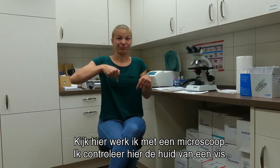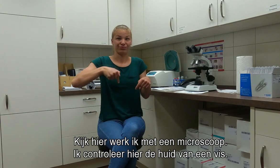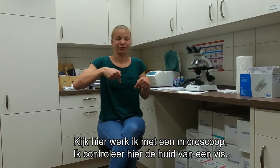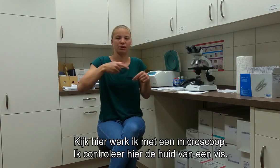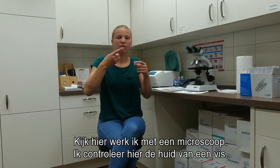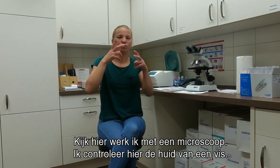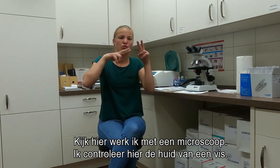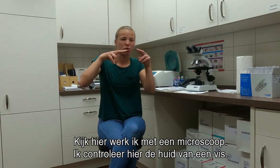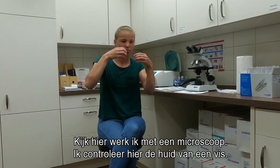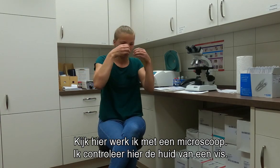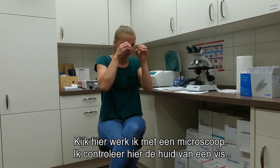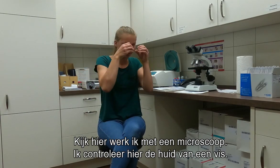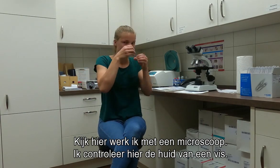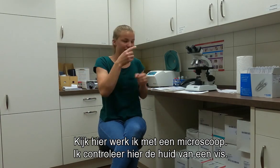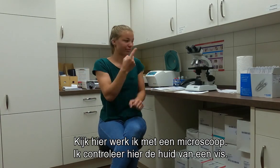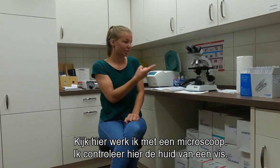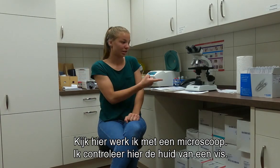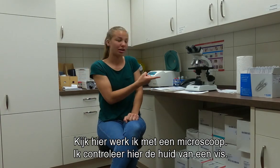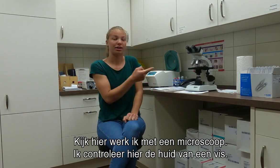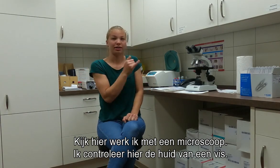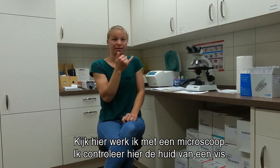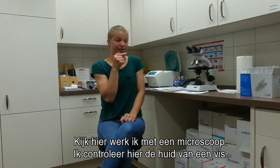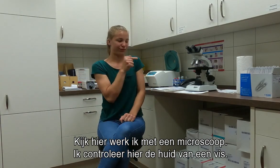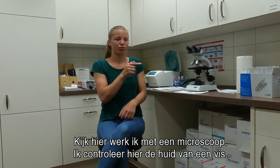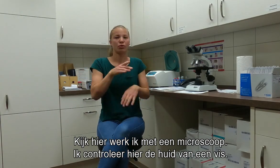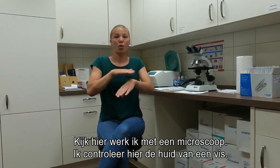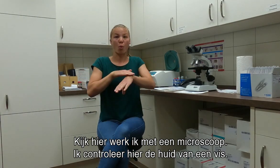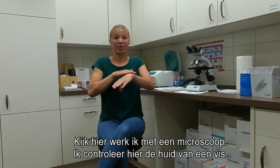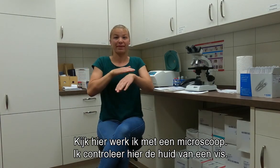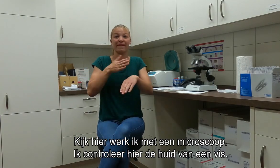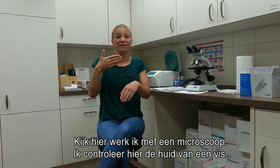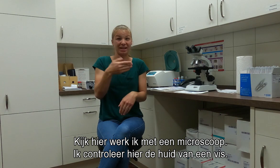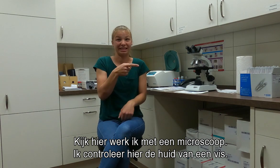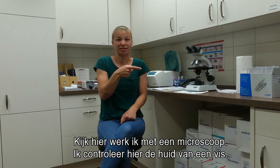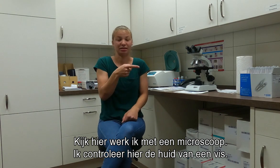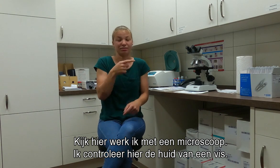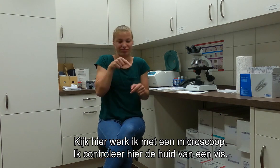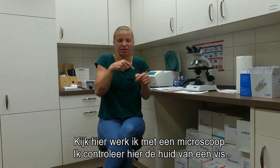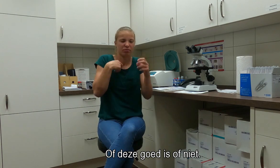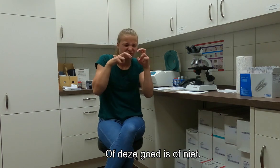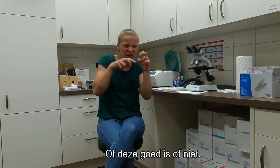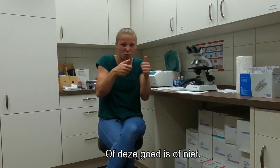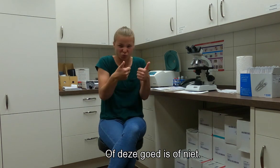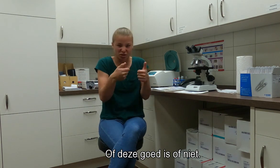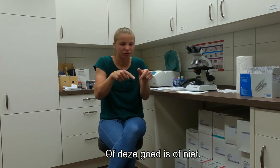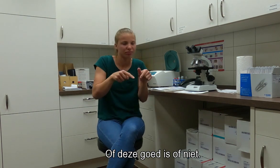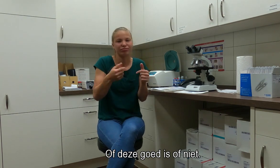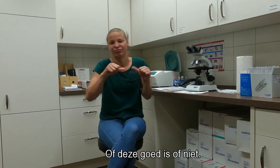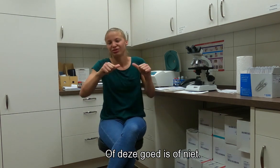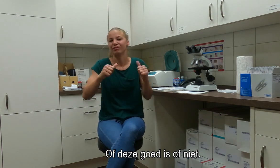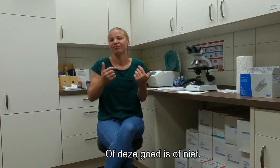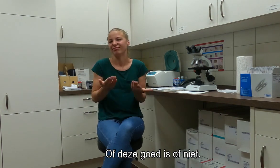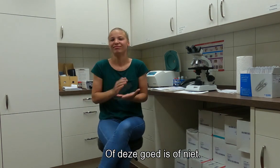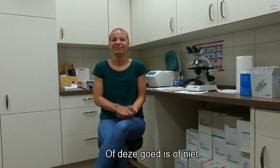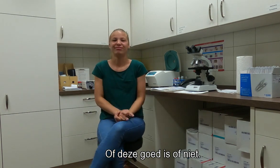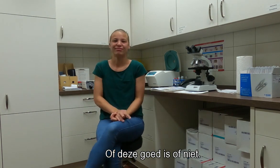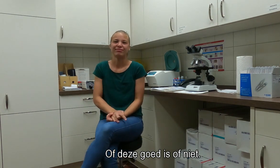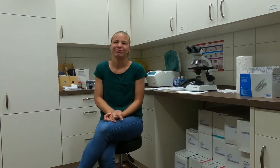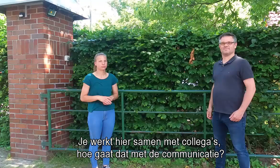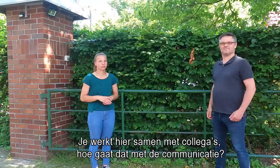Kijk, hier werk ik met een microscoop. Ik controleer hier de huid van een vis. Of deze goed is of niet. Je